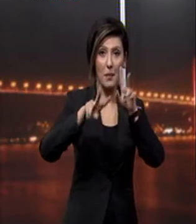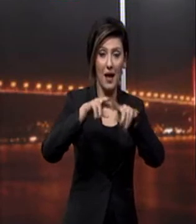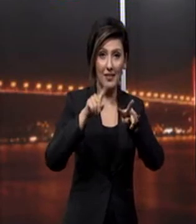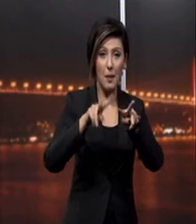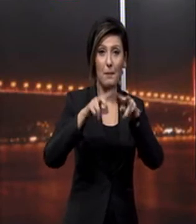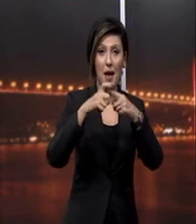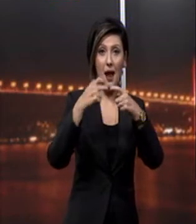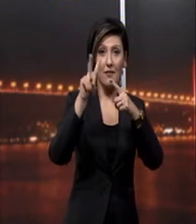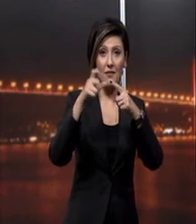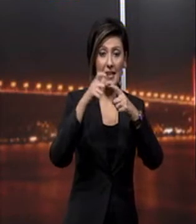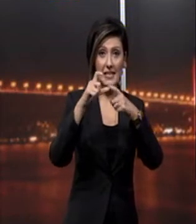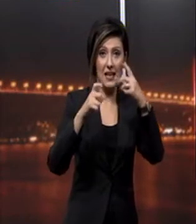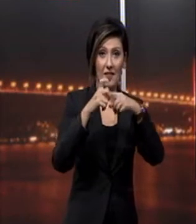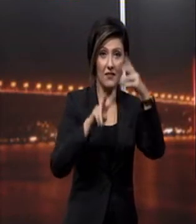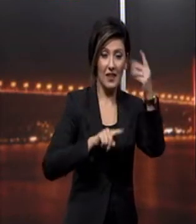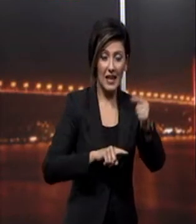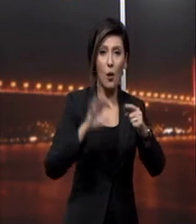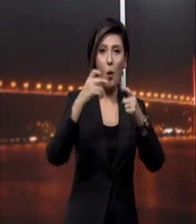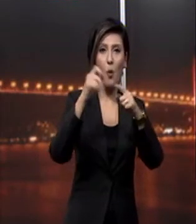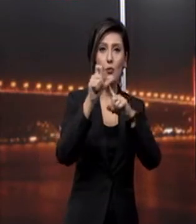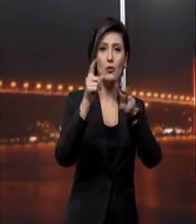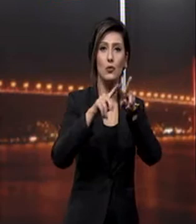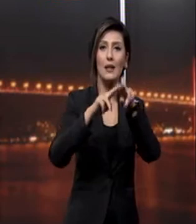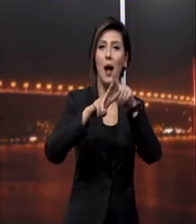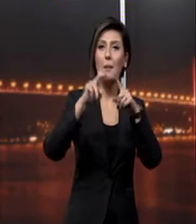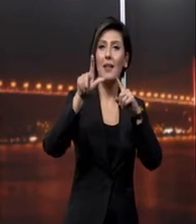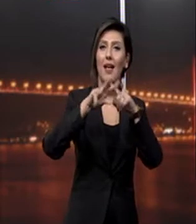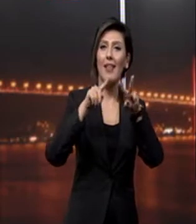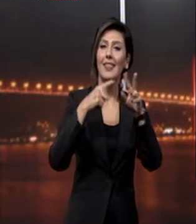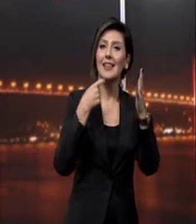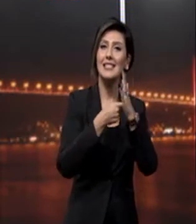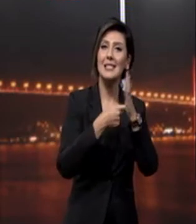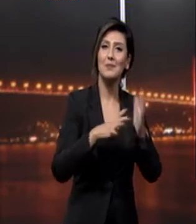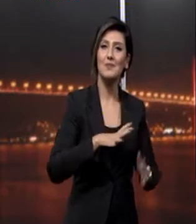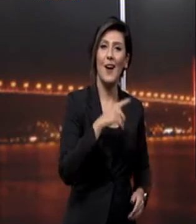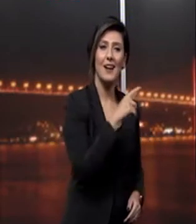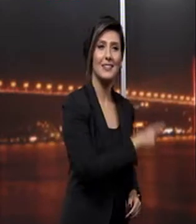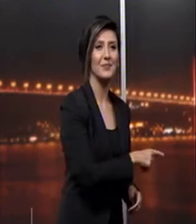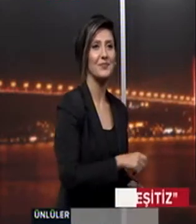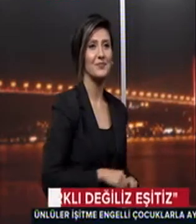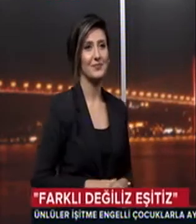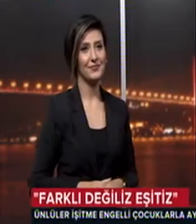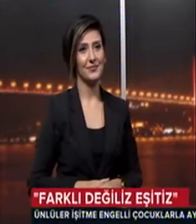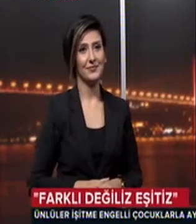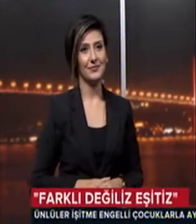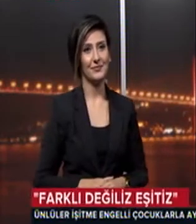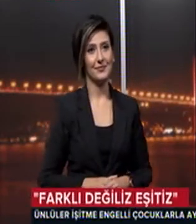Merve Sevevi ve Orçun Kaplan gibi ünlü isimler yer aldı Asla yalnız